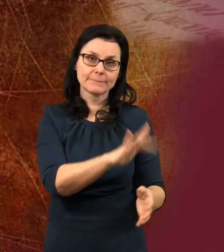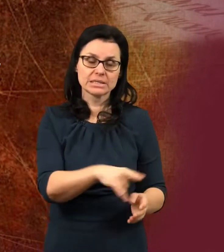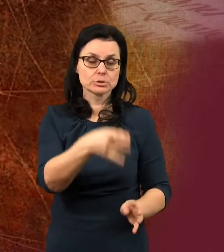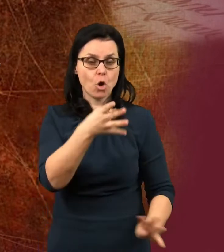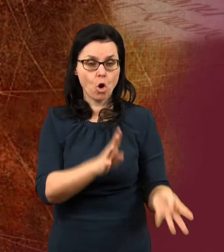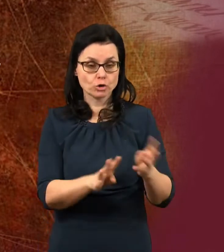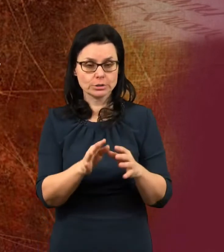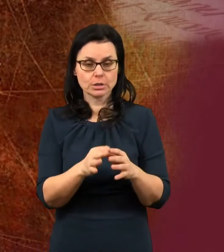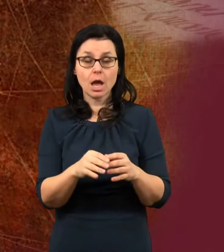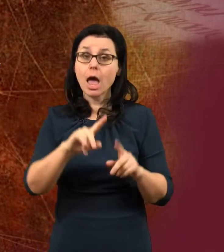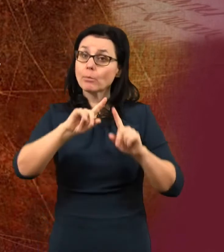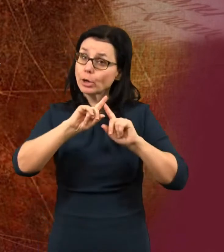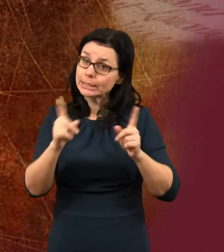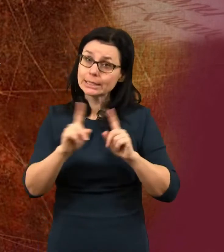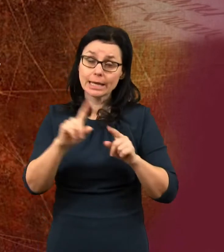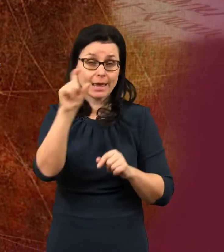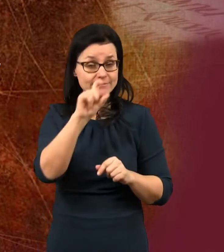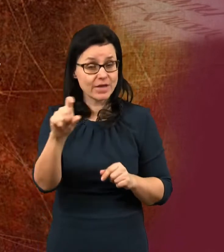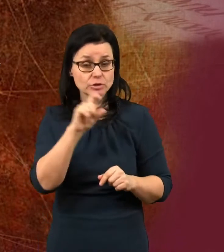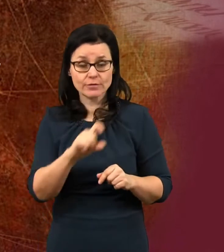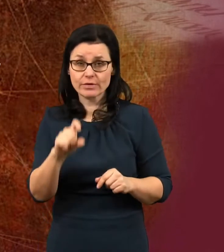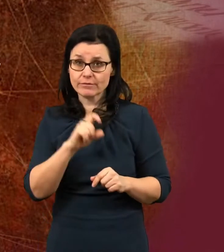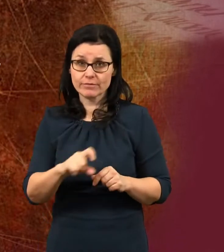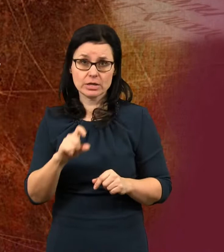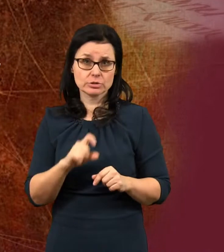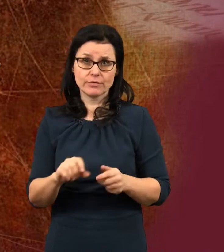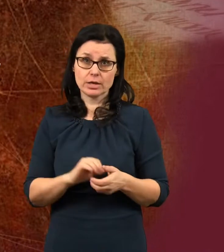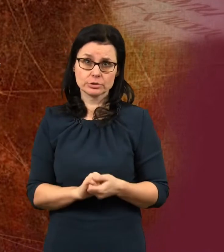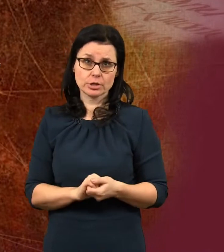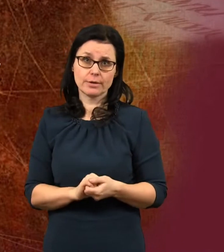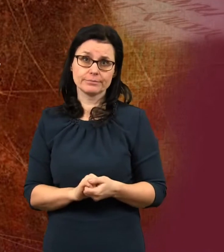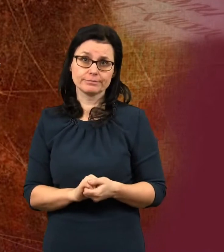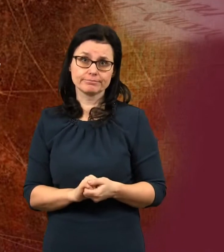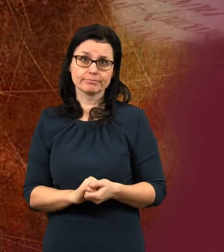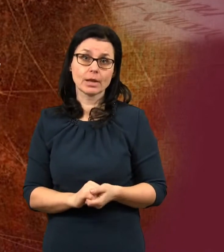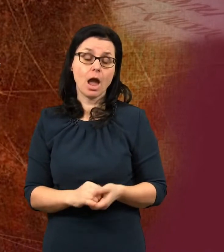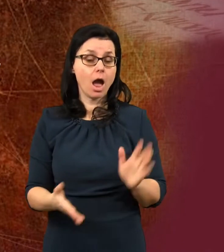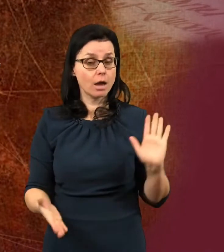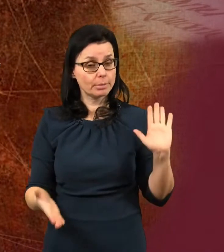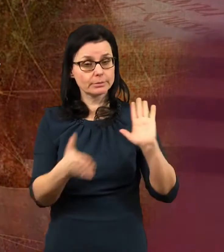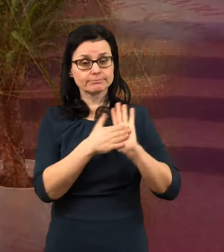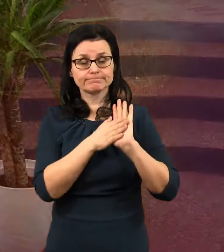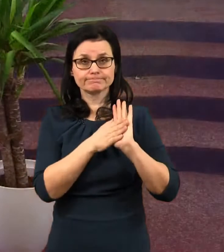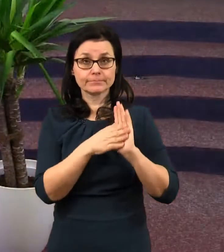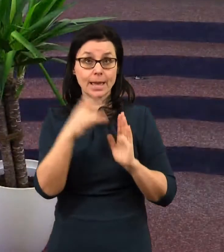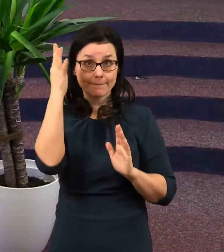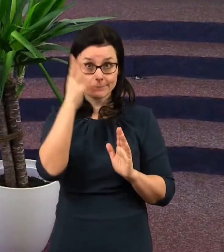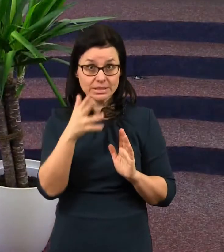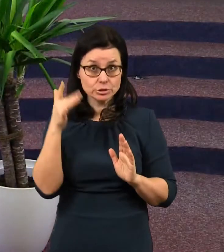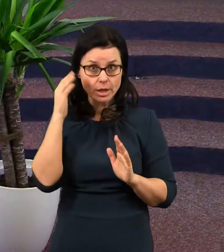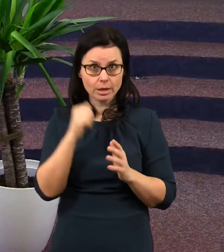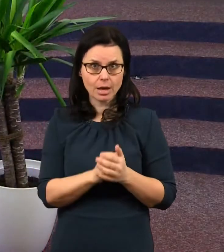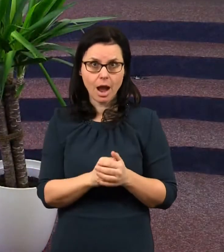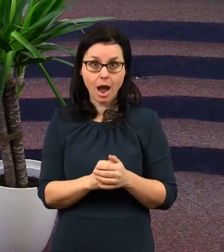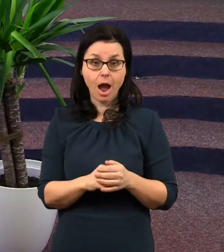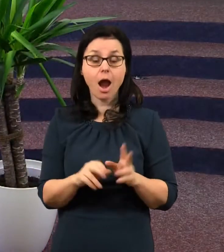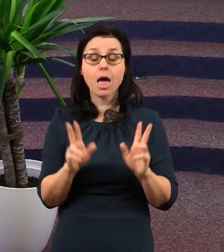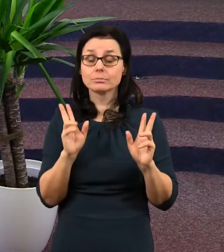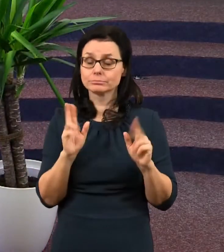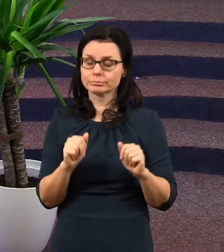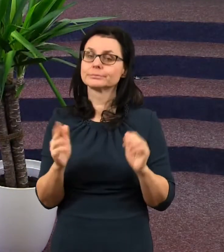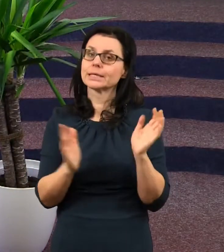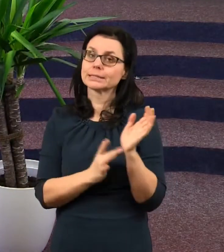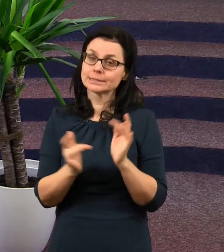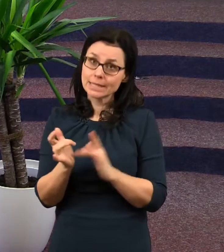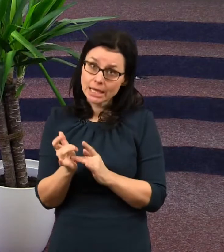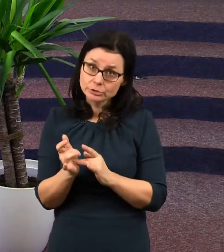mnohé další verše bych mohl použít, abych vám potrhal tuto myšlenku, ale je to opravdu tak. Pán Ježíš